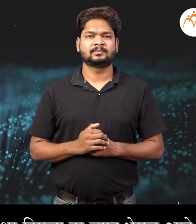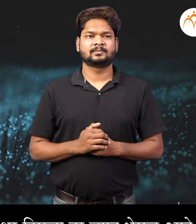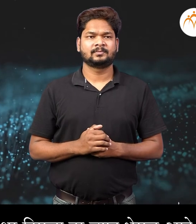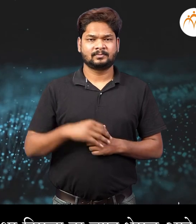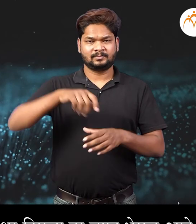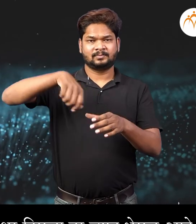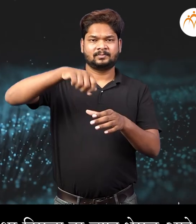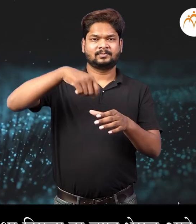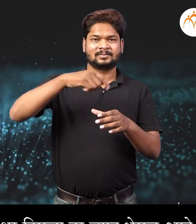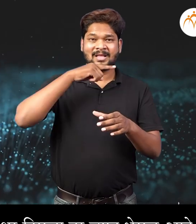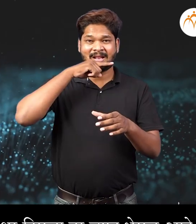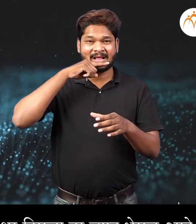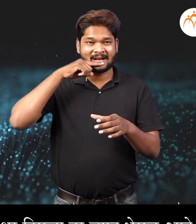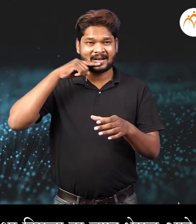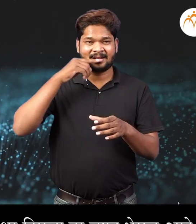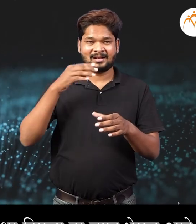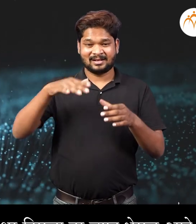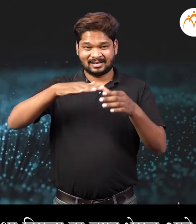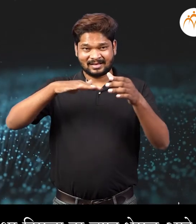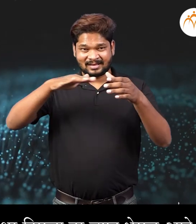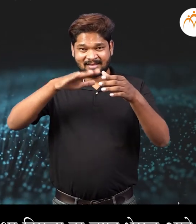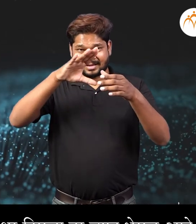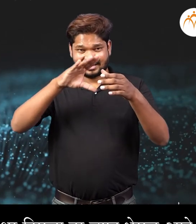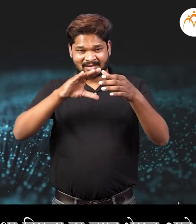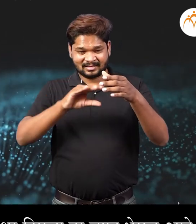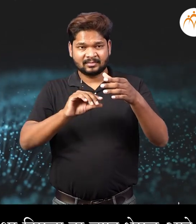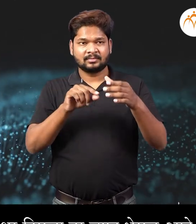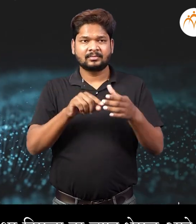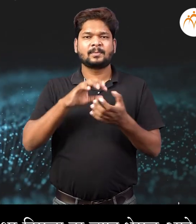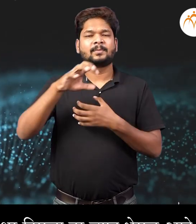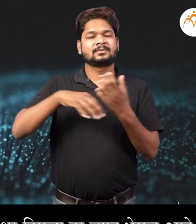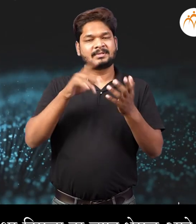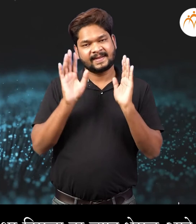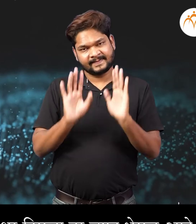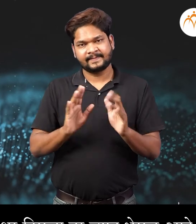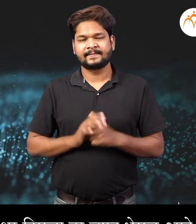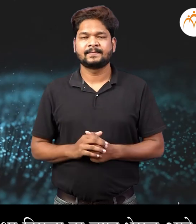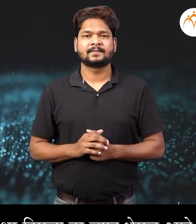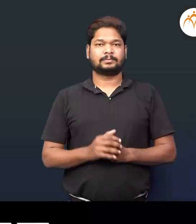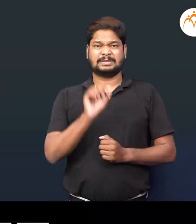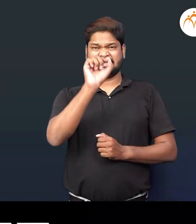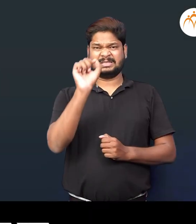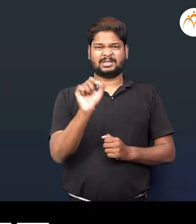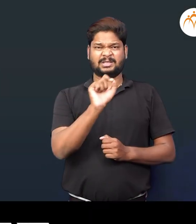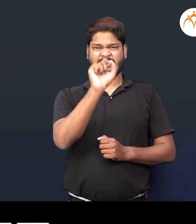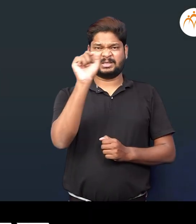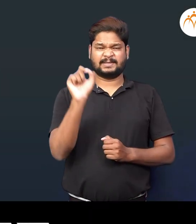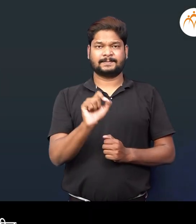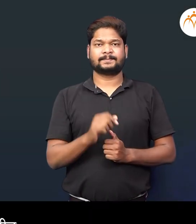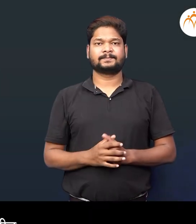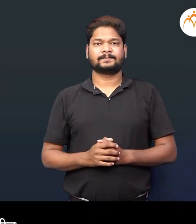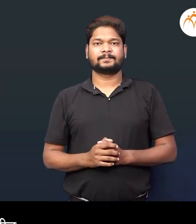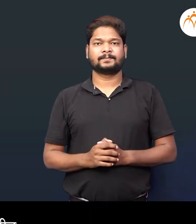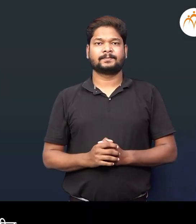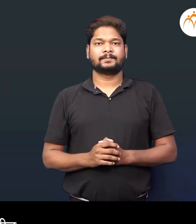भांड्यातील तड़ाशी जर लाल रंगाचा थर दिसला तर त्याद भेसला है पारिभाशिक शब्द